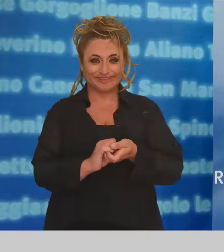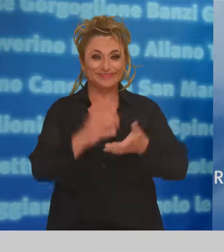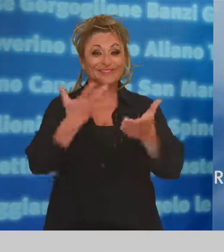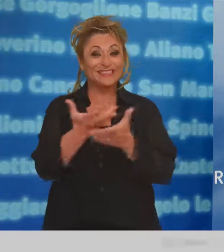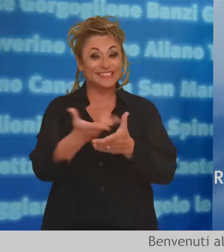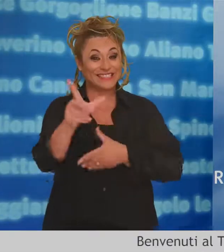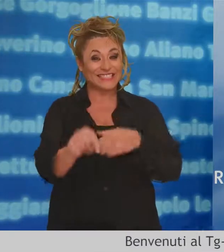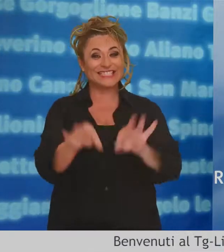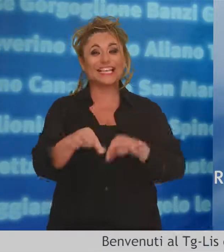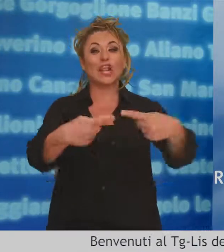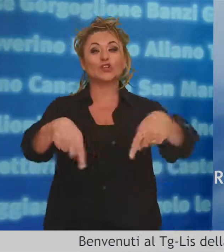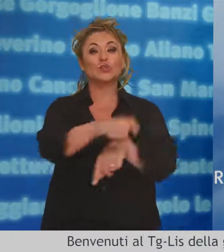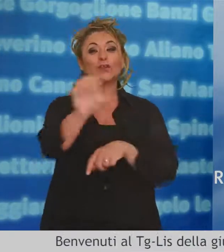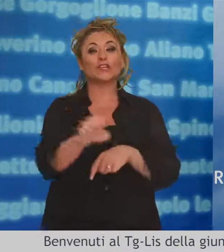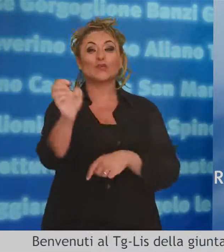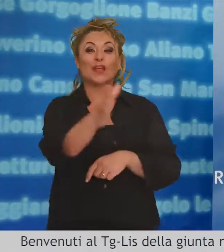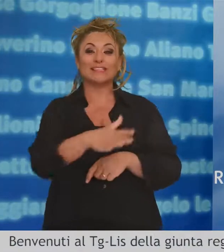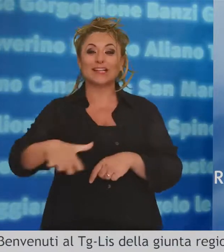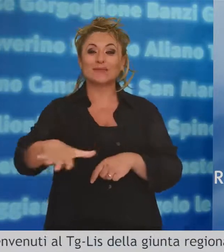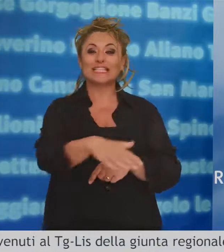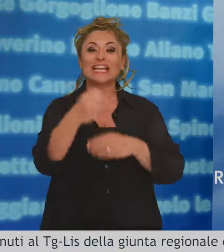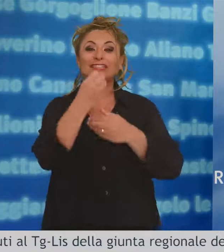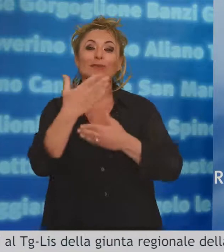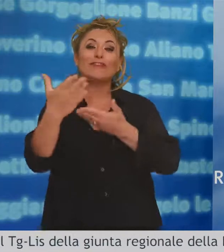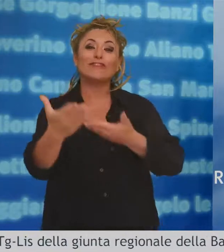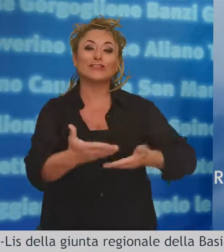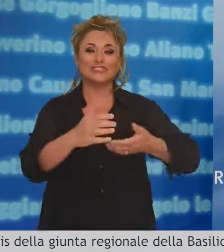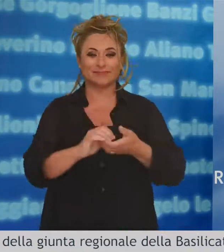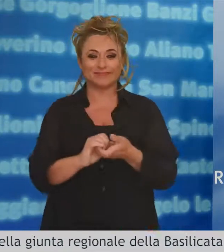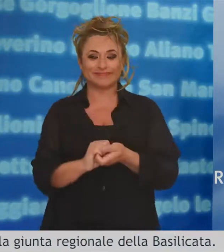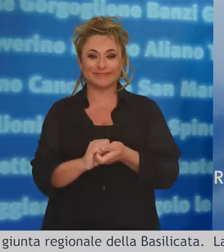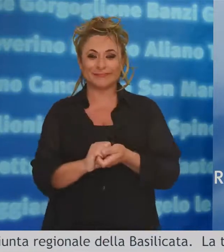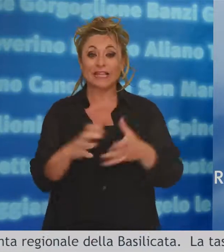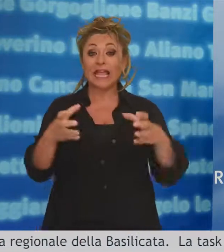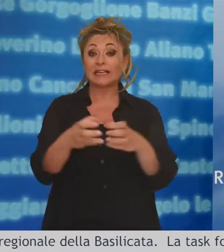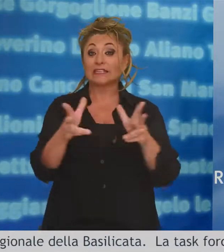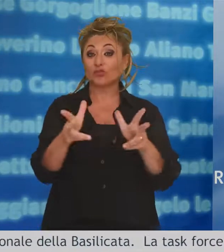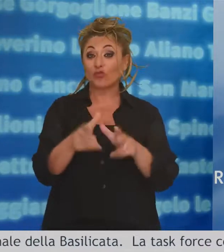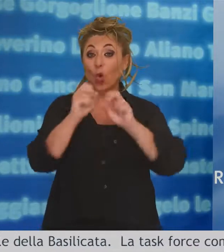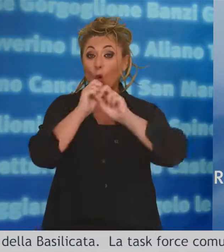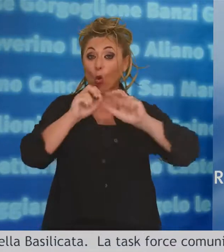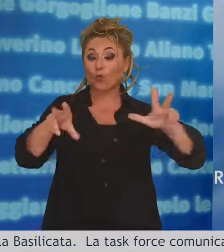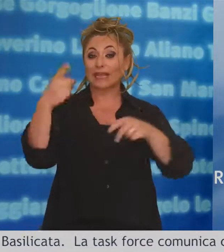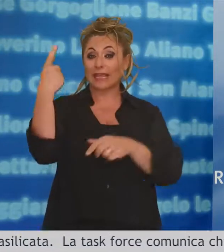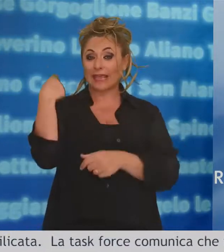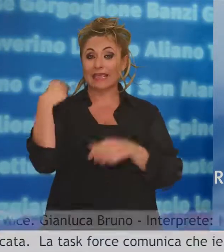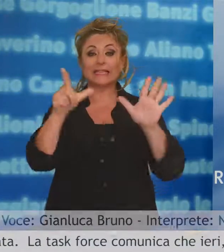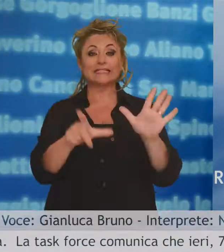Benvenuti al TGLIS della Giunta Regionale della Basilicata. La Task Force comunica che ieri 7